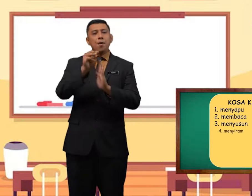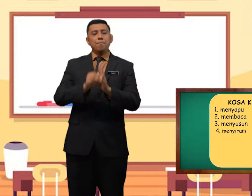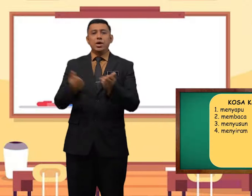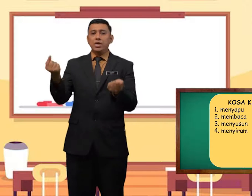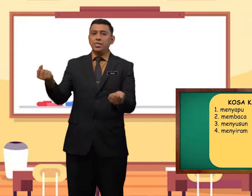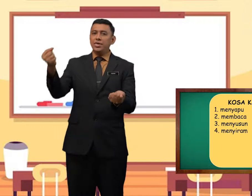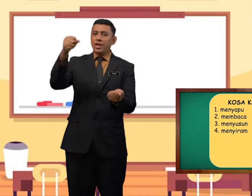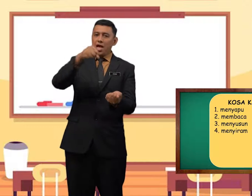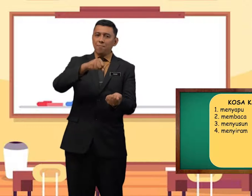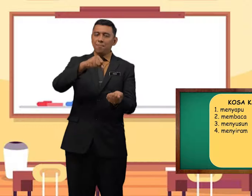menyiram,